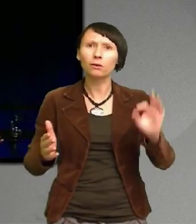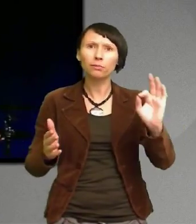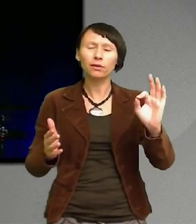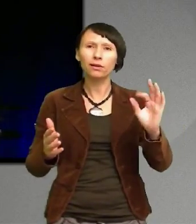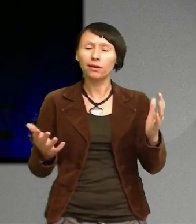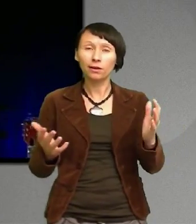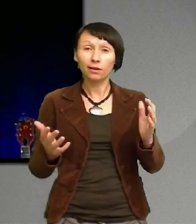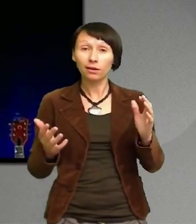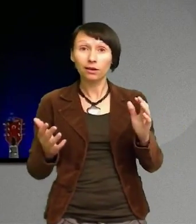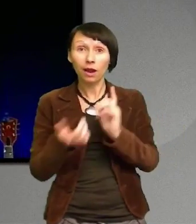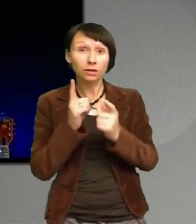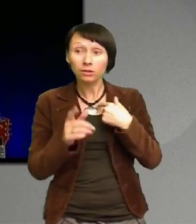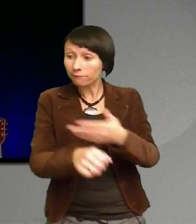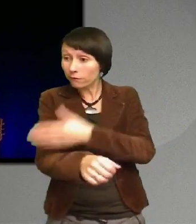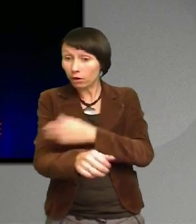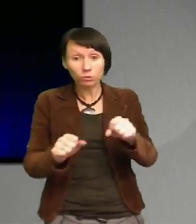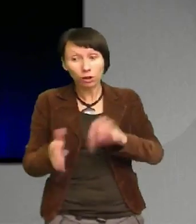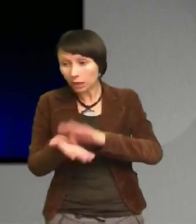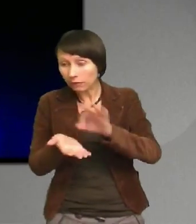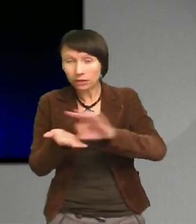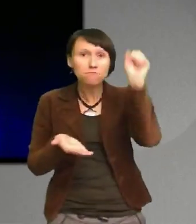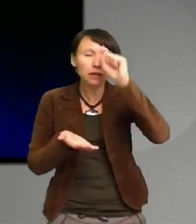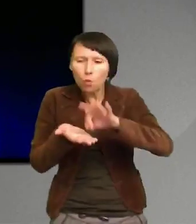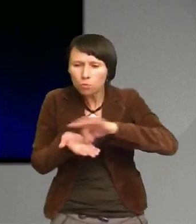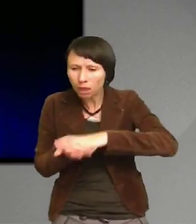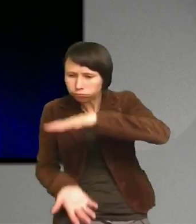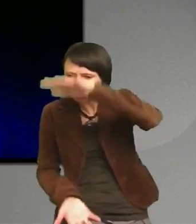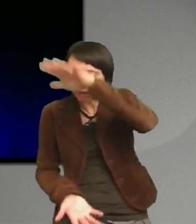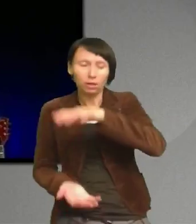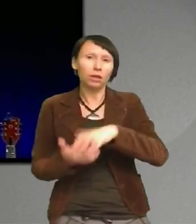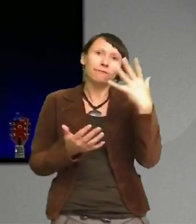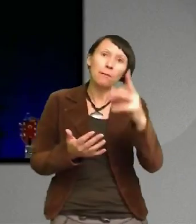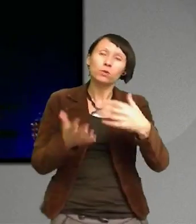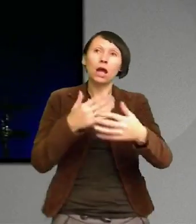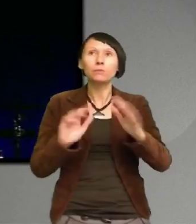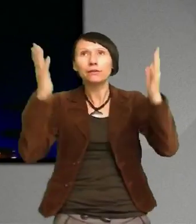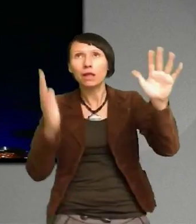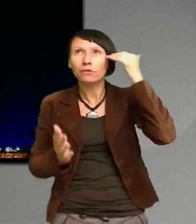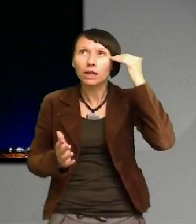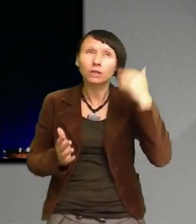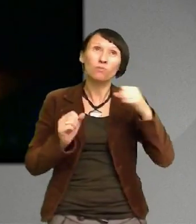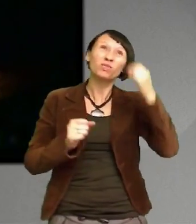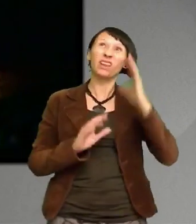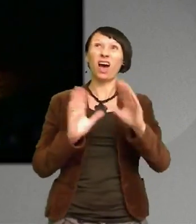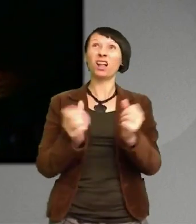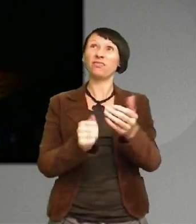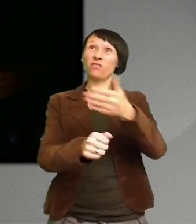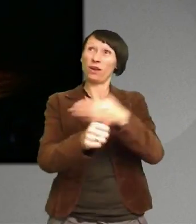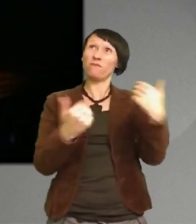71 uppsatser, fem års arbetslivsdagenhet och ja, veta allt Nej, så är inte